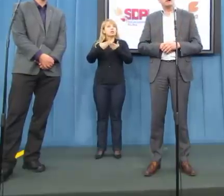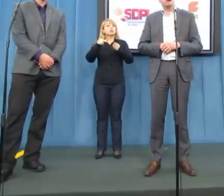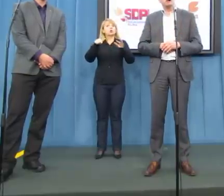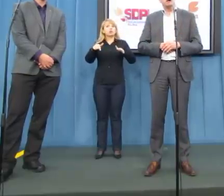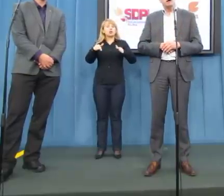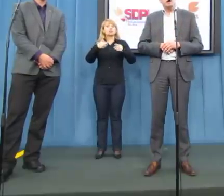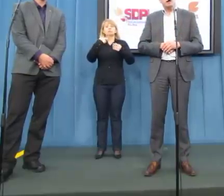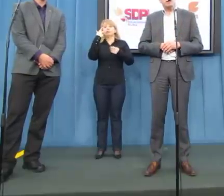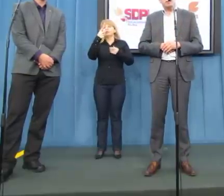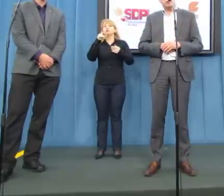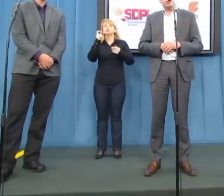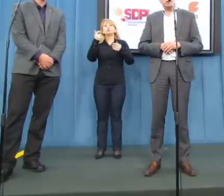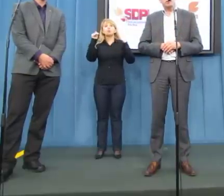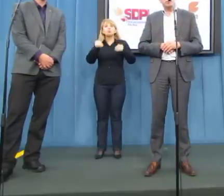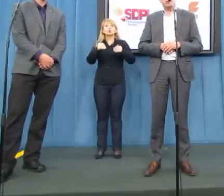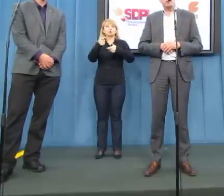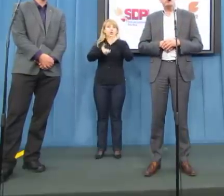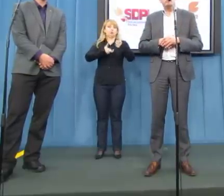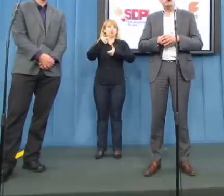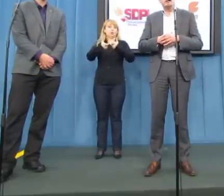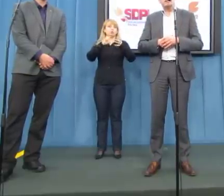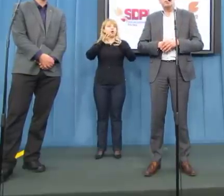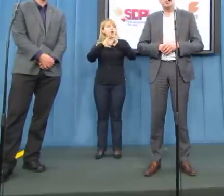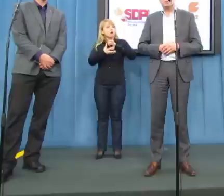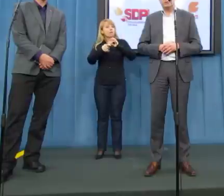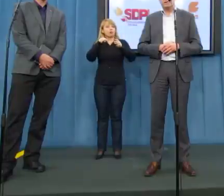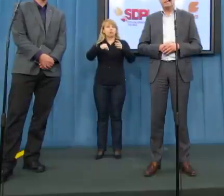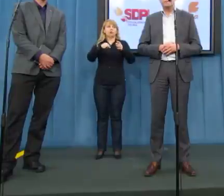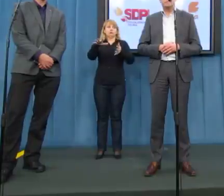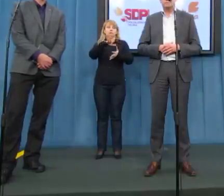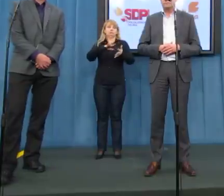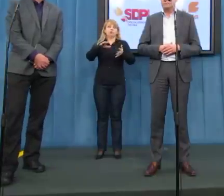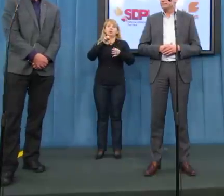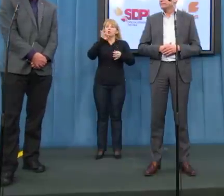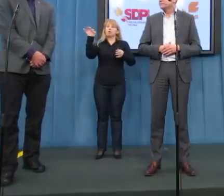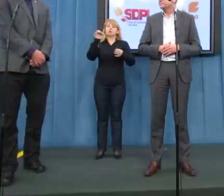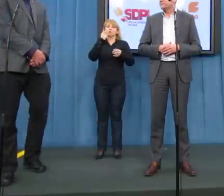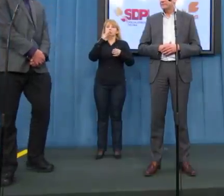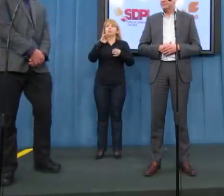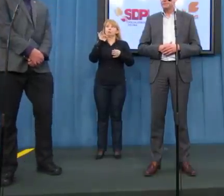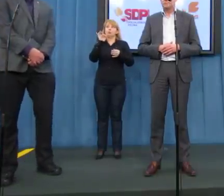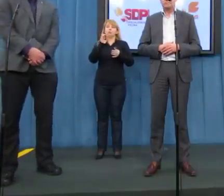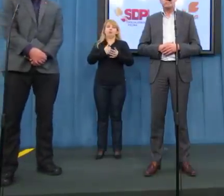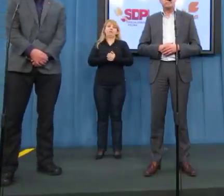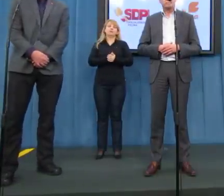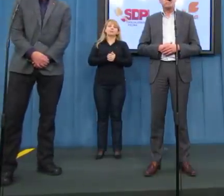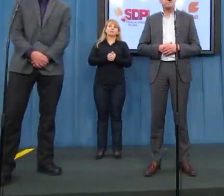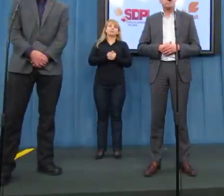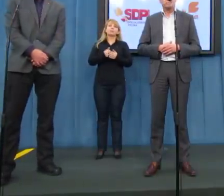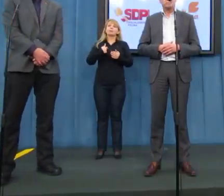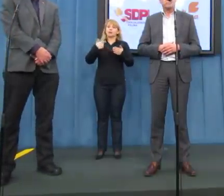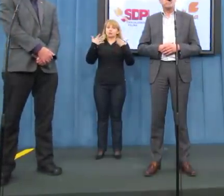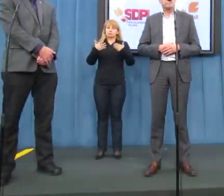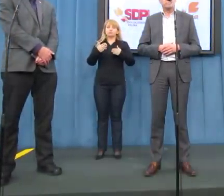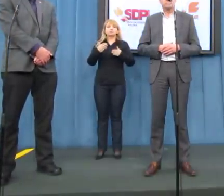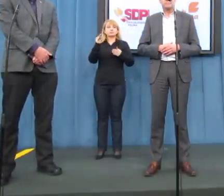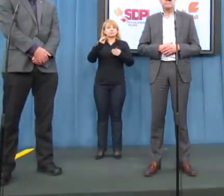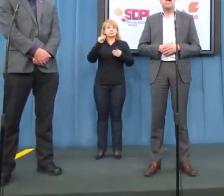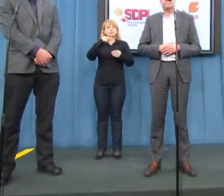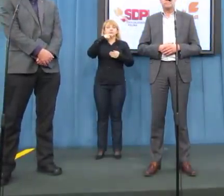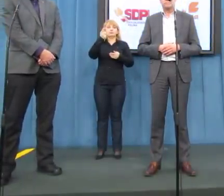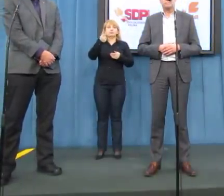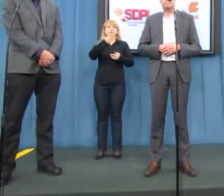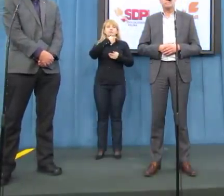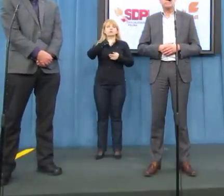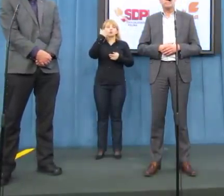zakresie reformy tego obszaru, jest możliwa. Dziękuję bardzo. Zanim oddam głos Maćkowi, chcę